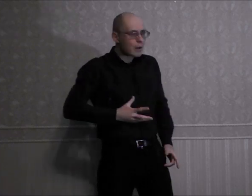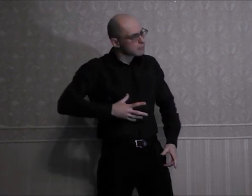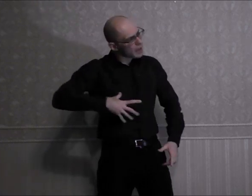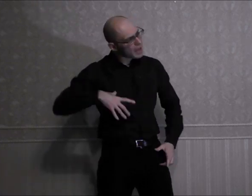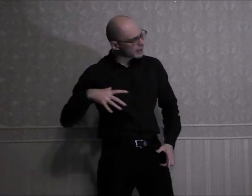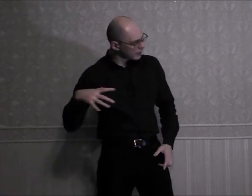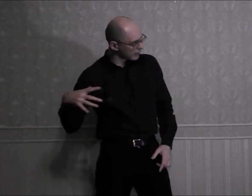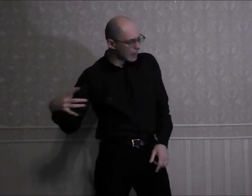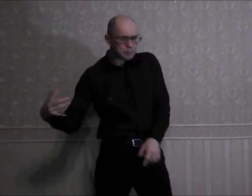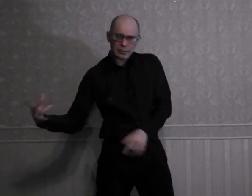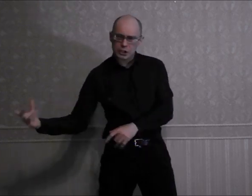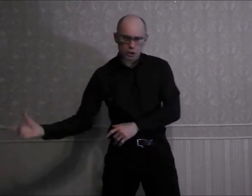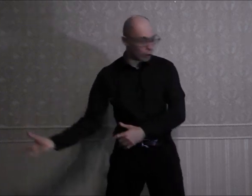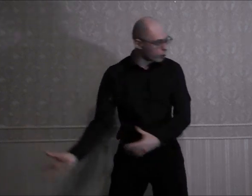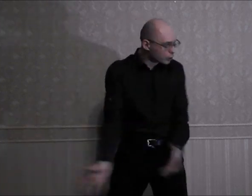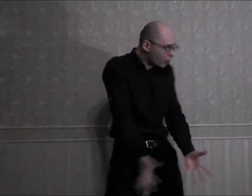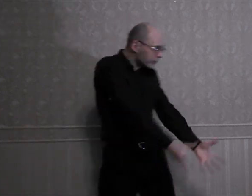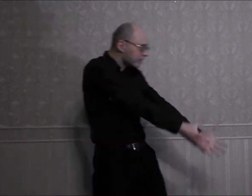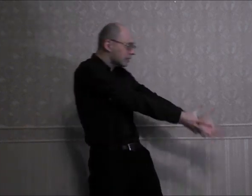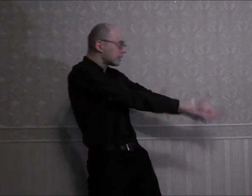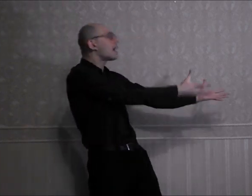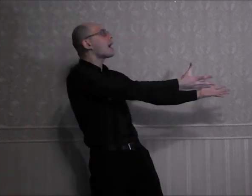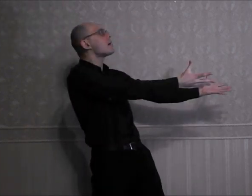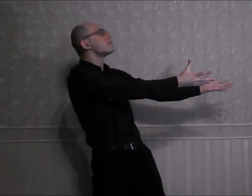Америке пришел Дональд Трамп